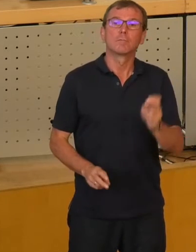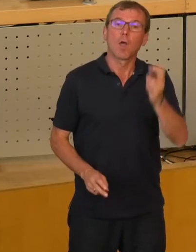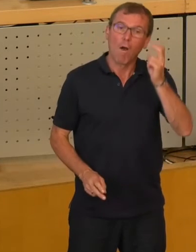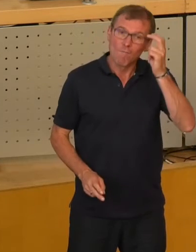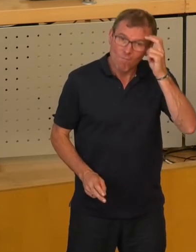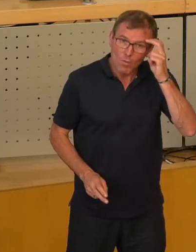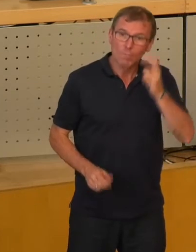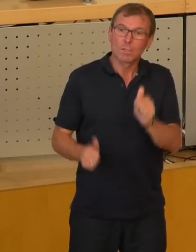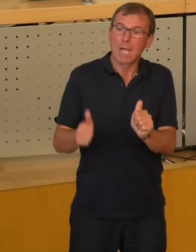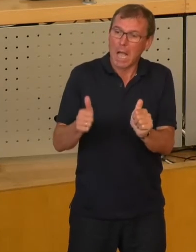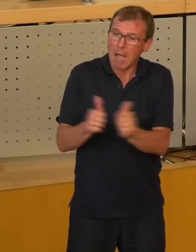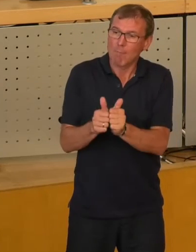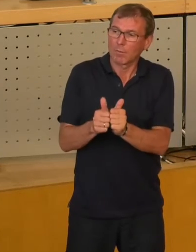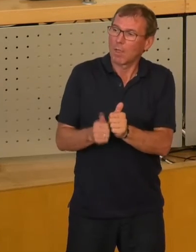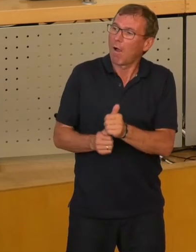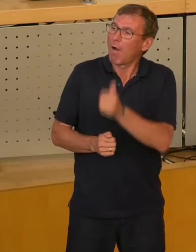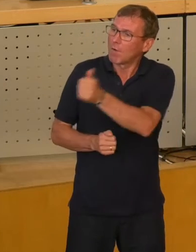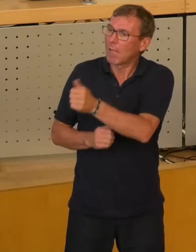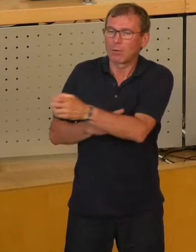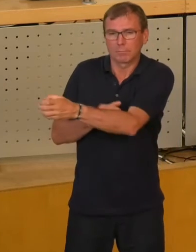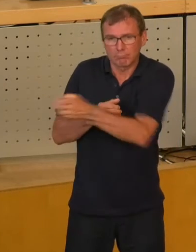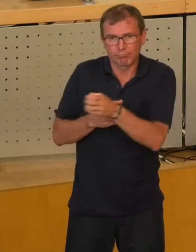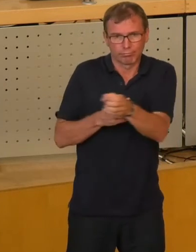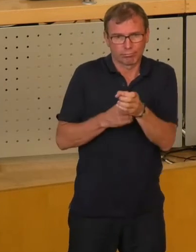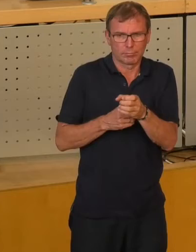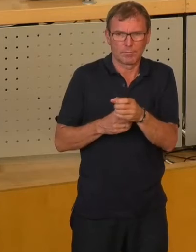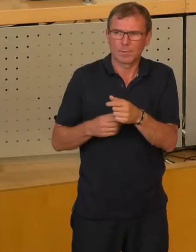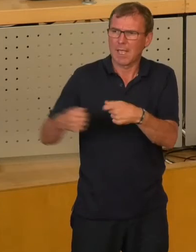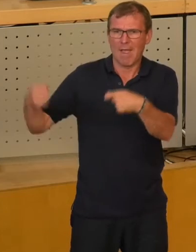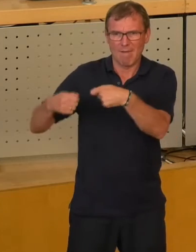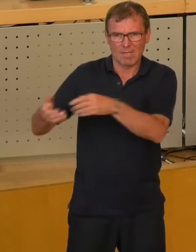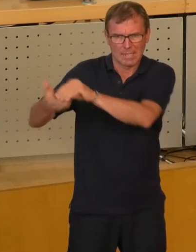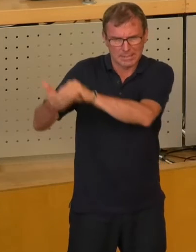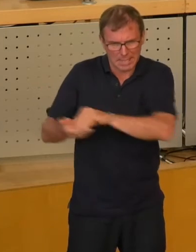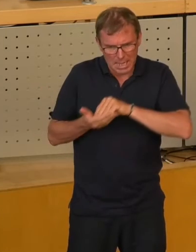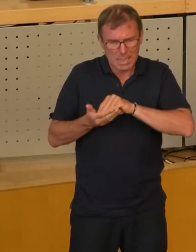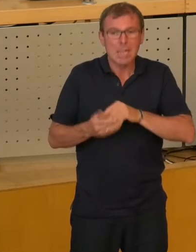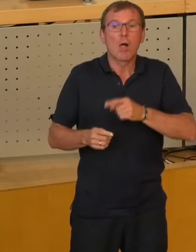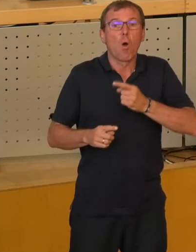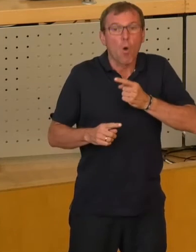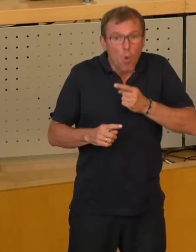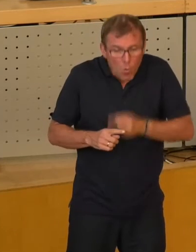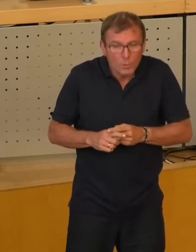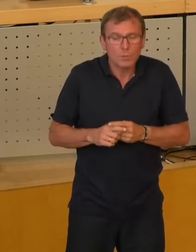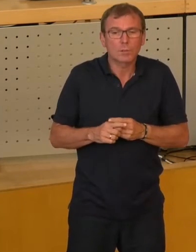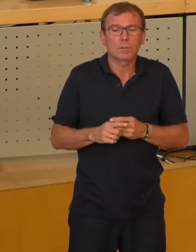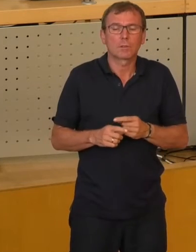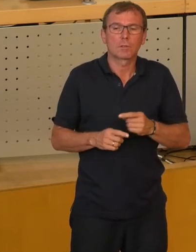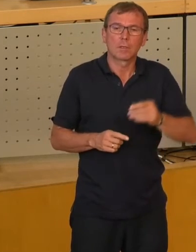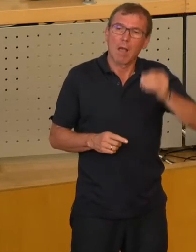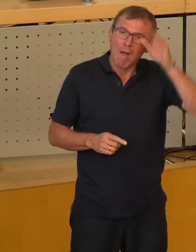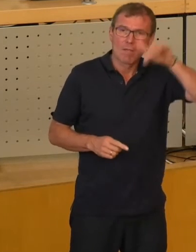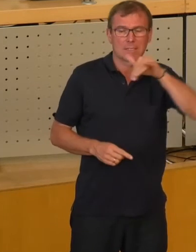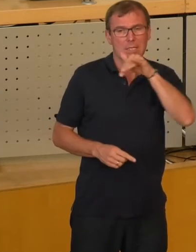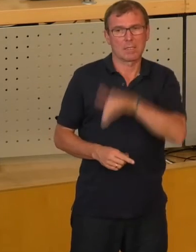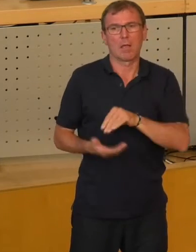seriöse Partner von außen mit hineinzunehmen, die sowohl finanzielle Möglichkeiten hat, als auch das notwendige Know-how in